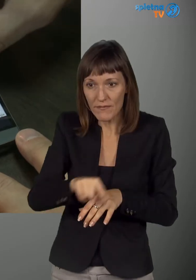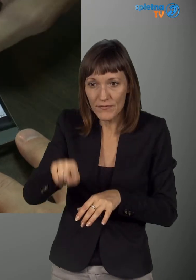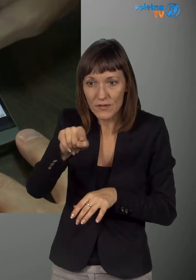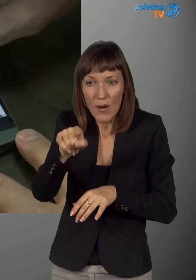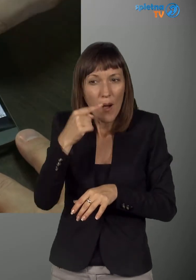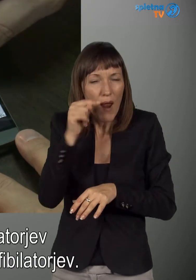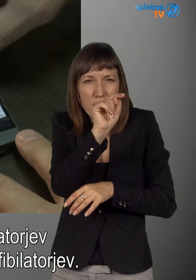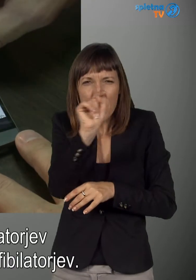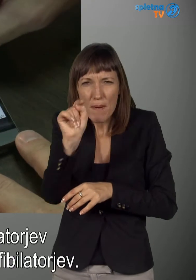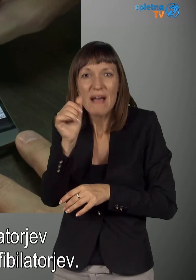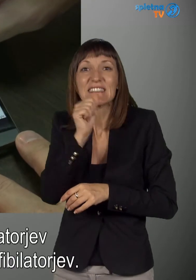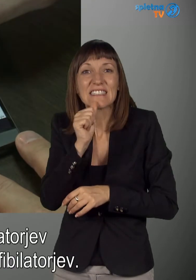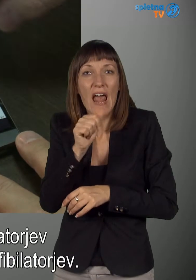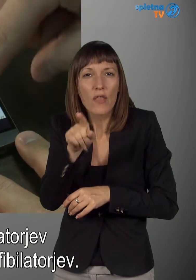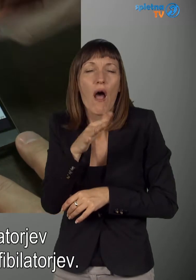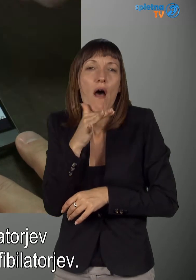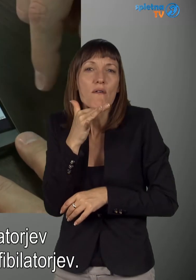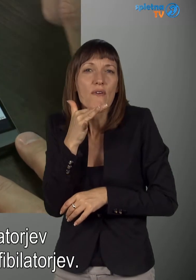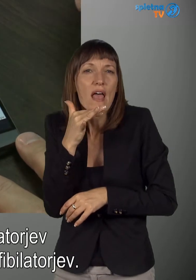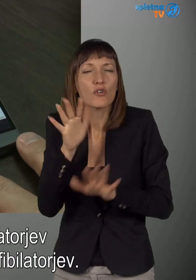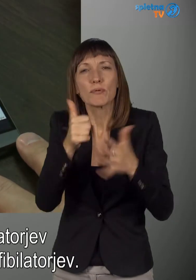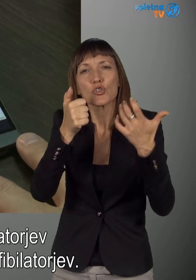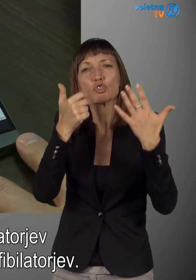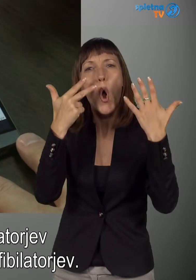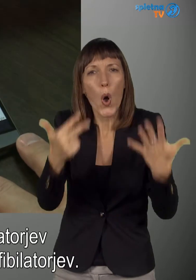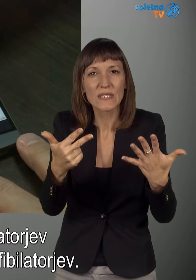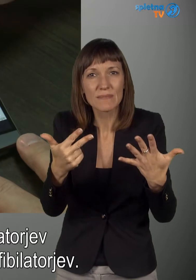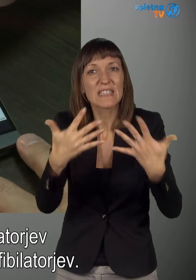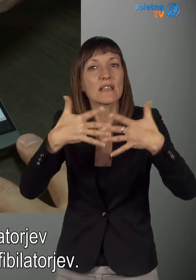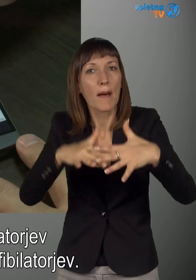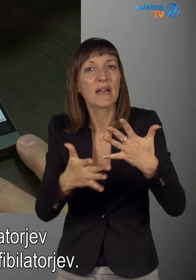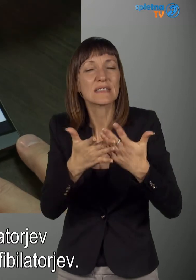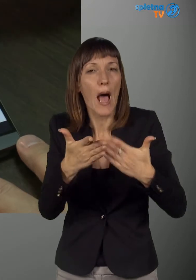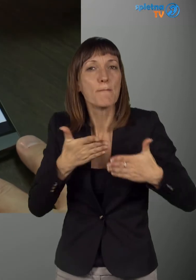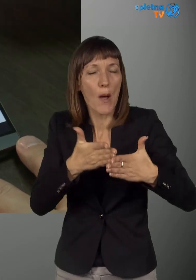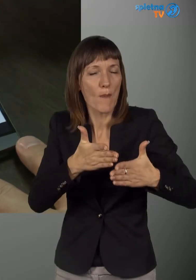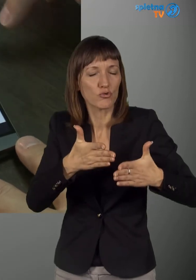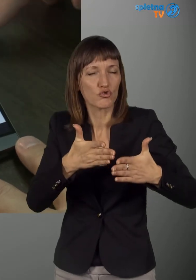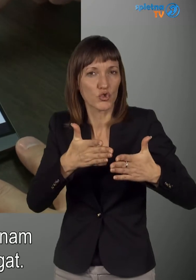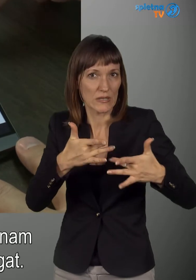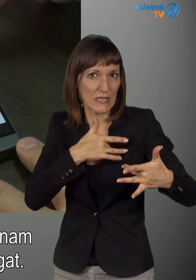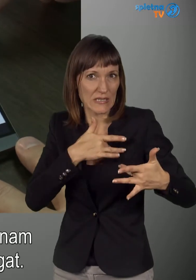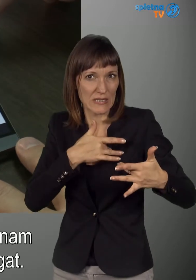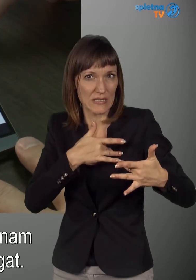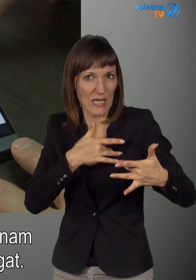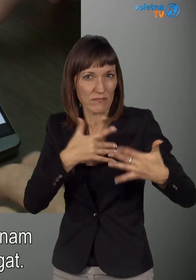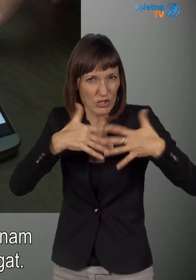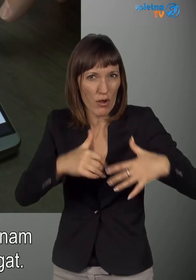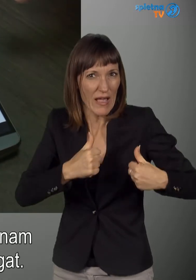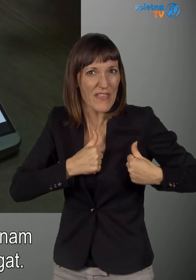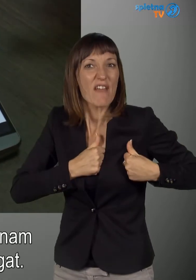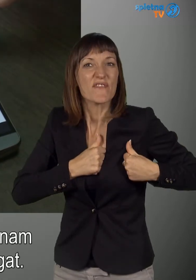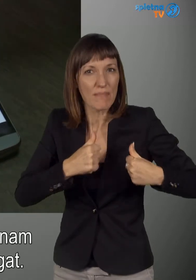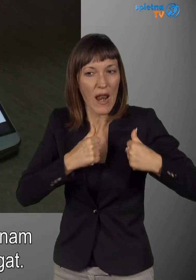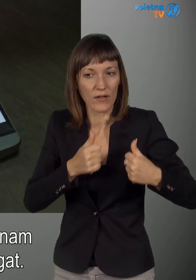Nam imamo polno defibrilatorjev po Ljubljani, okolj 180 defibrilatorjev. Potem, koliko ljudi nam